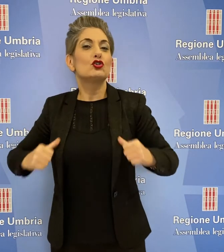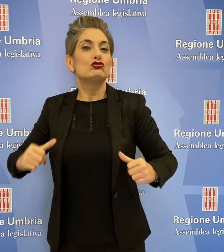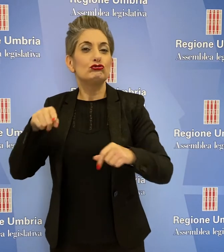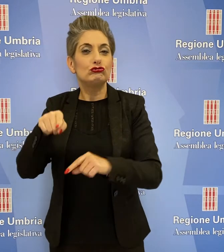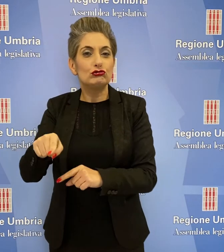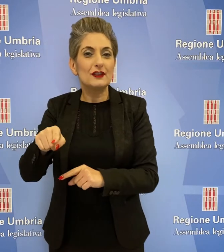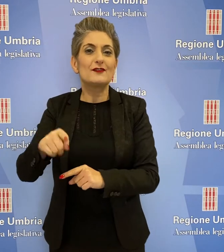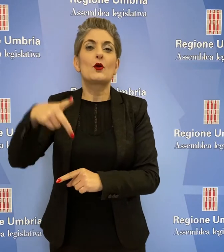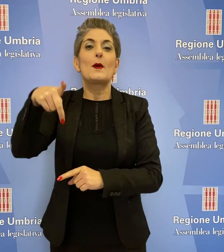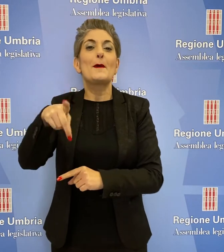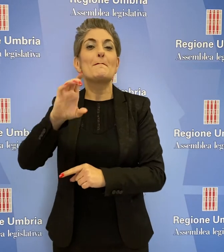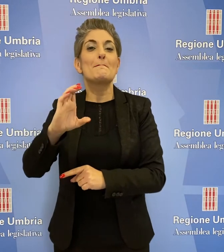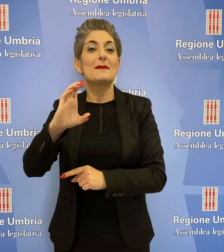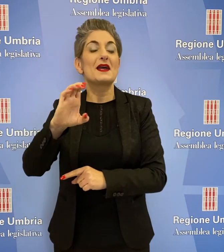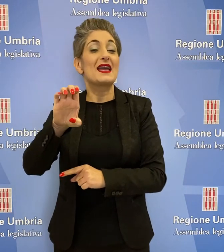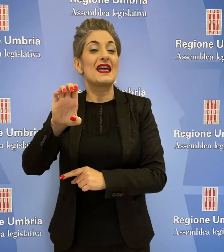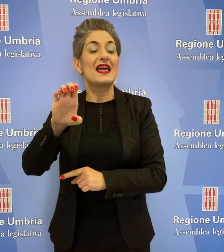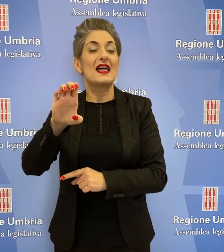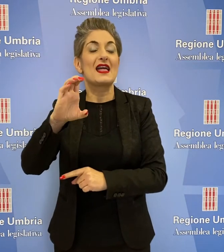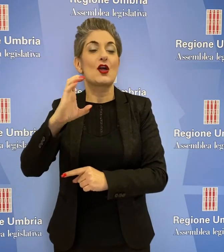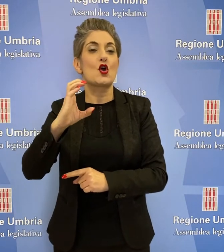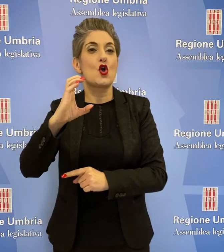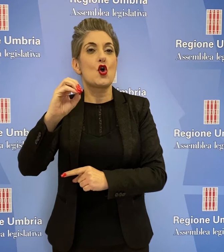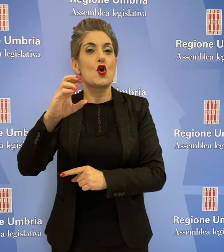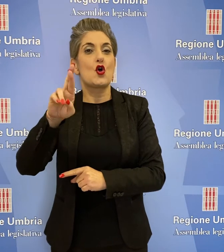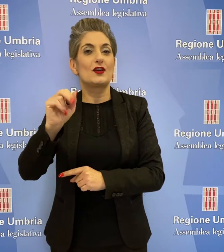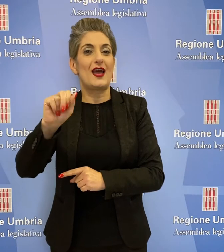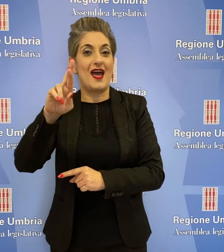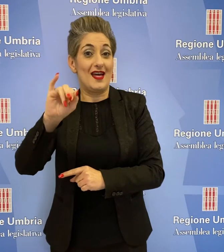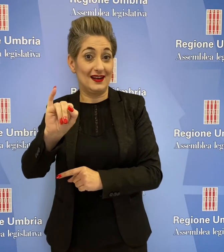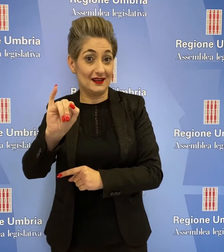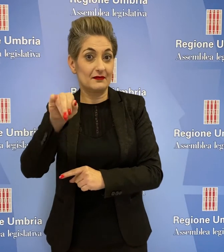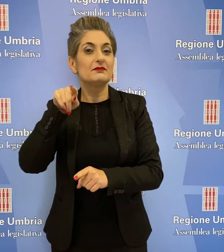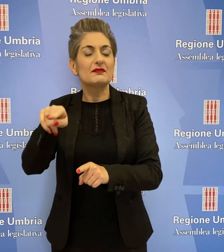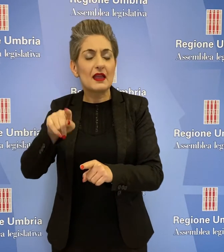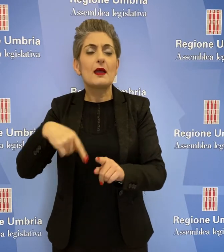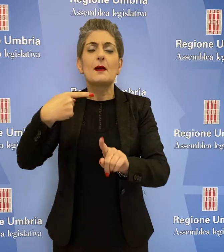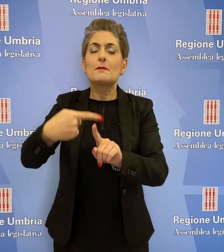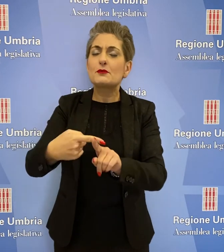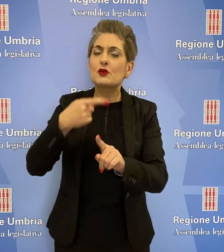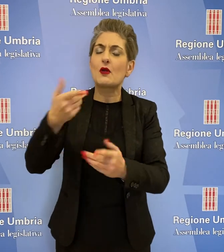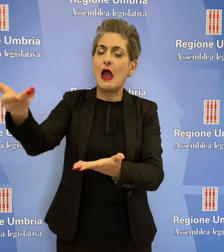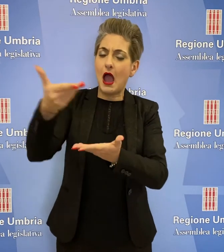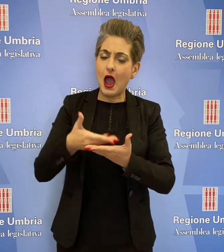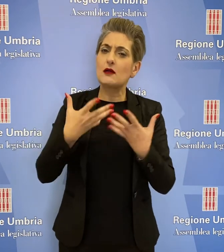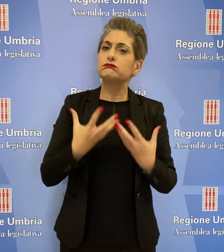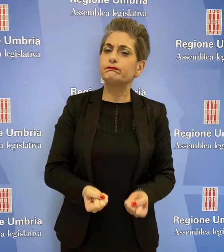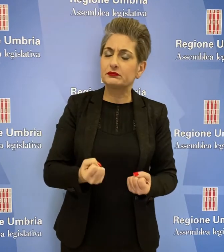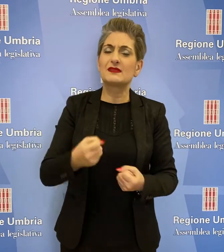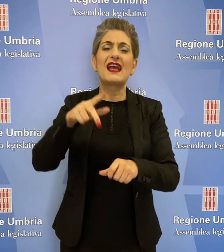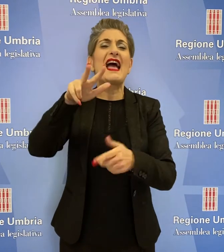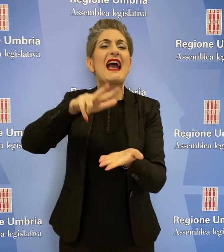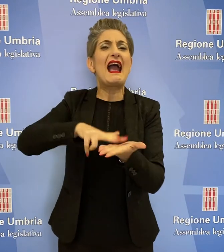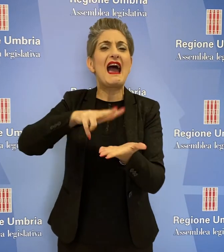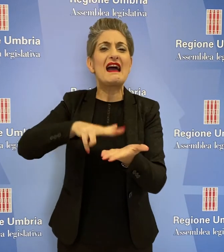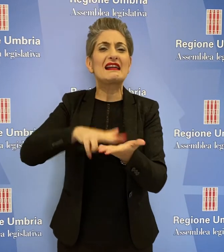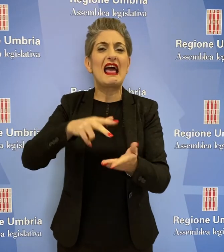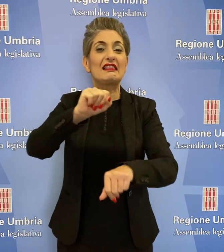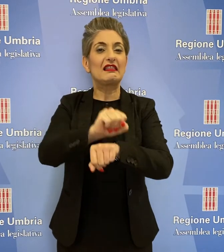civico Marcello Pecorari e ha preso atto della relazione del garante dei detenuti Stefano